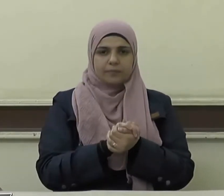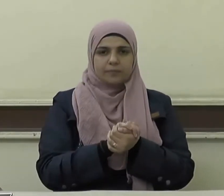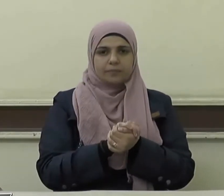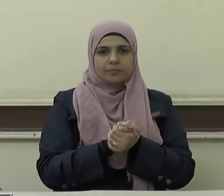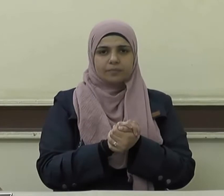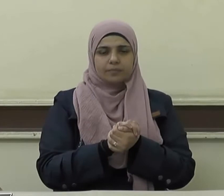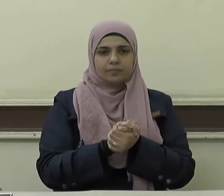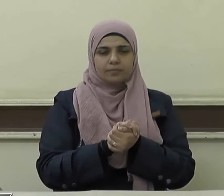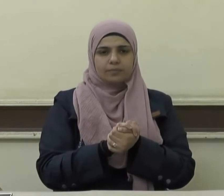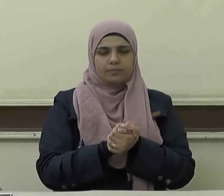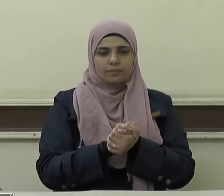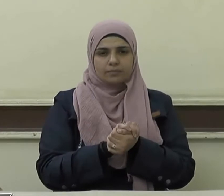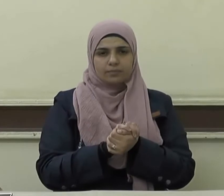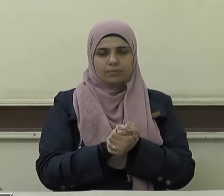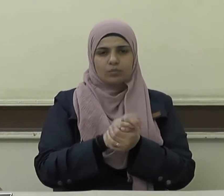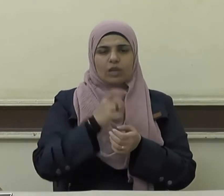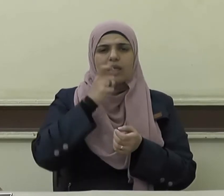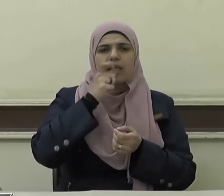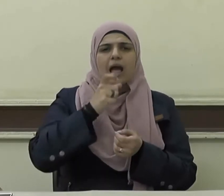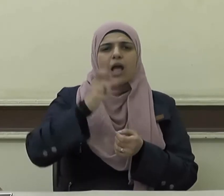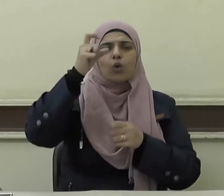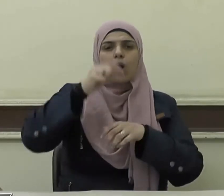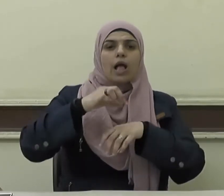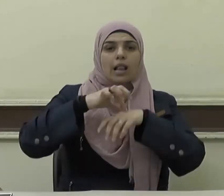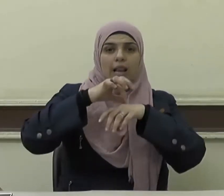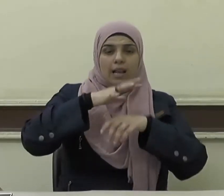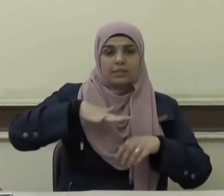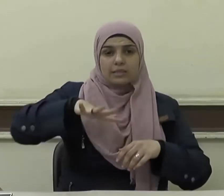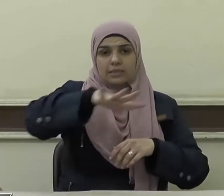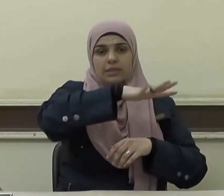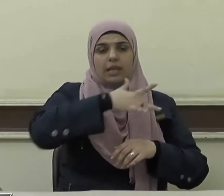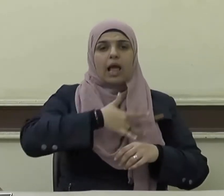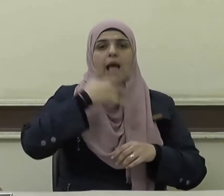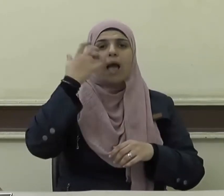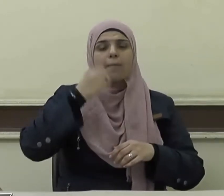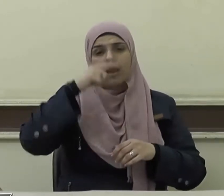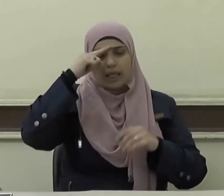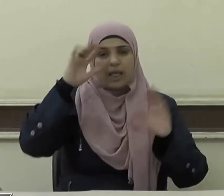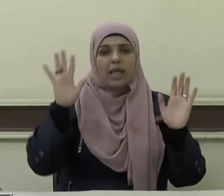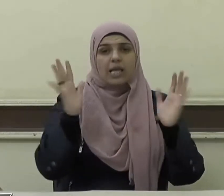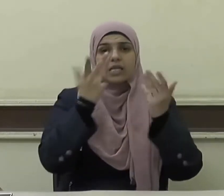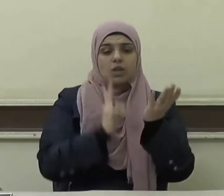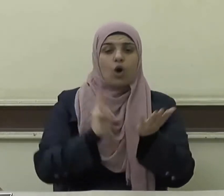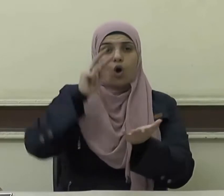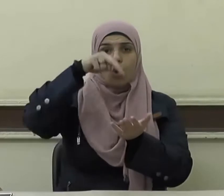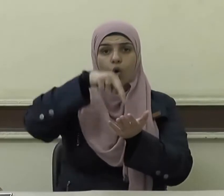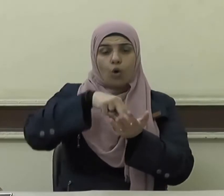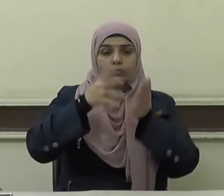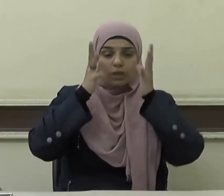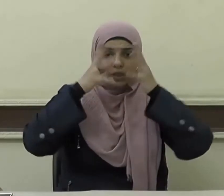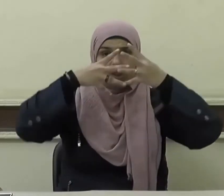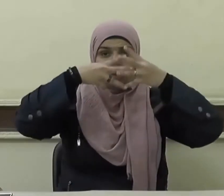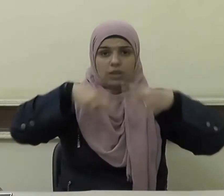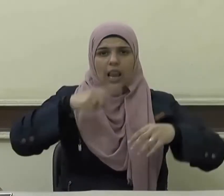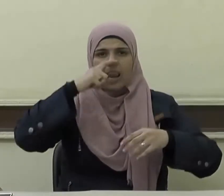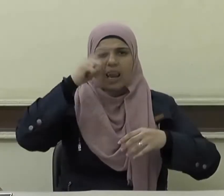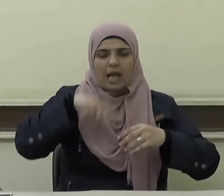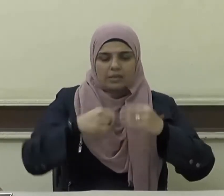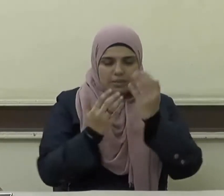وتعالى يا أيها الذين آمنوا إذا كنتم إلى الصلاة فاغسلوا